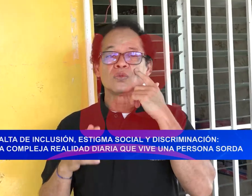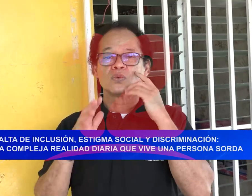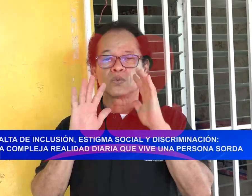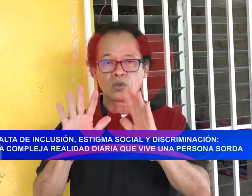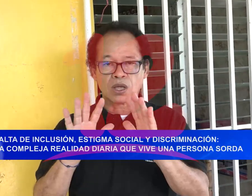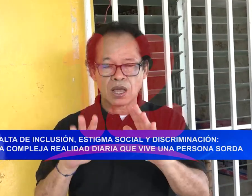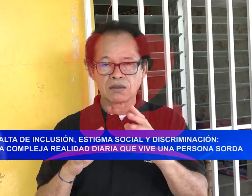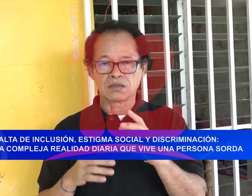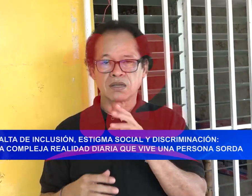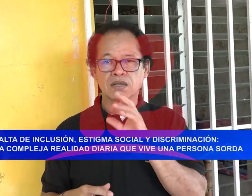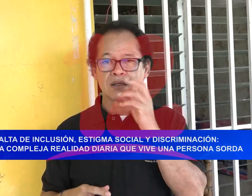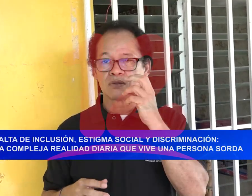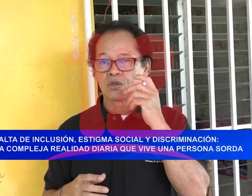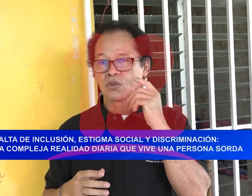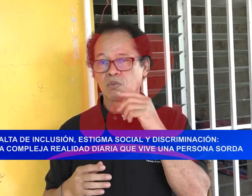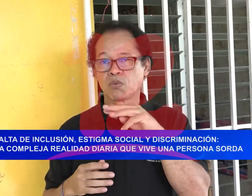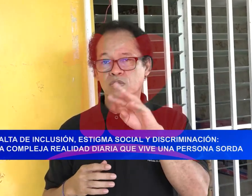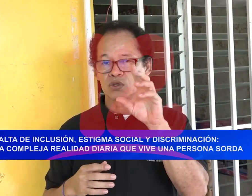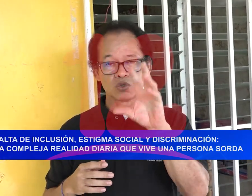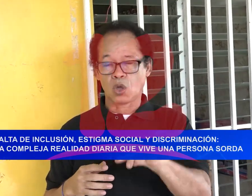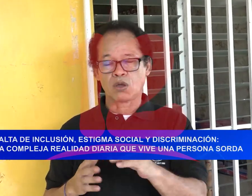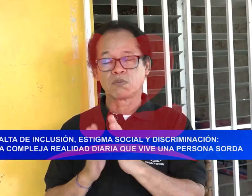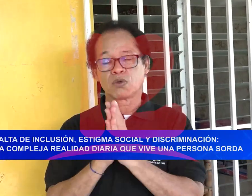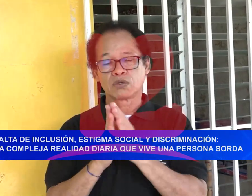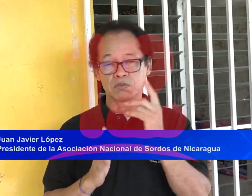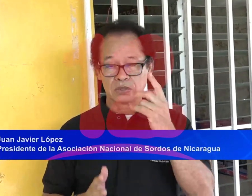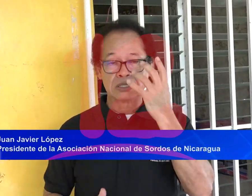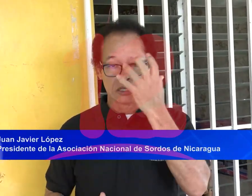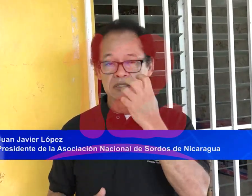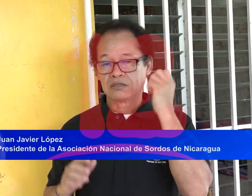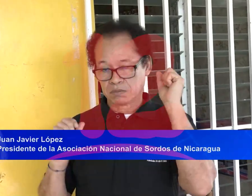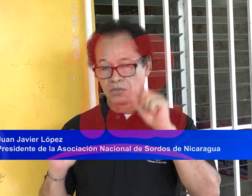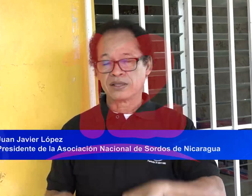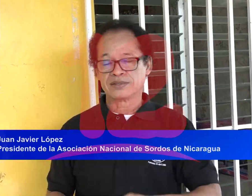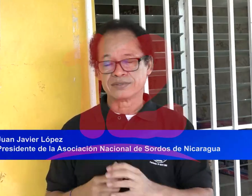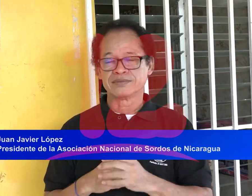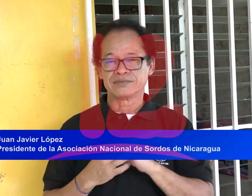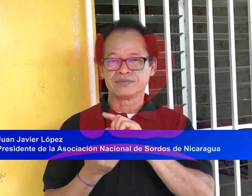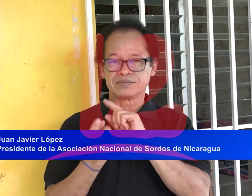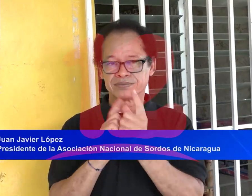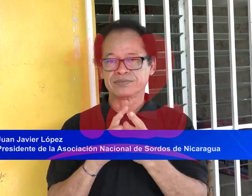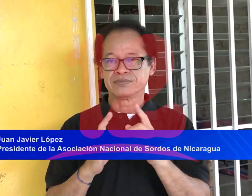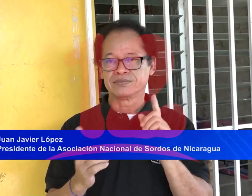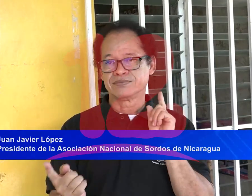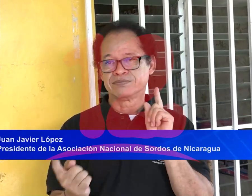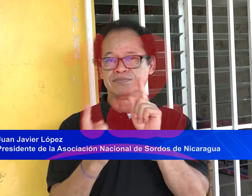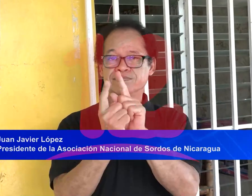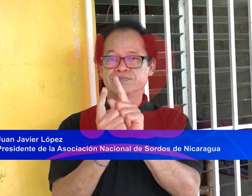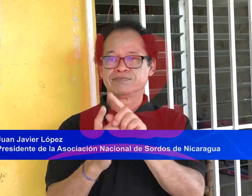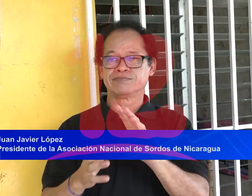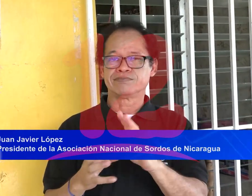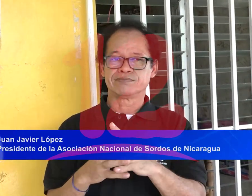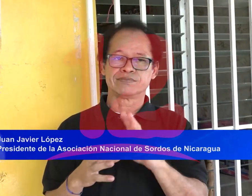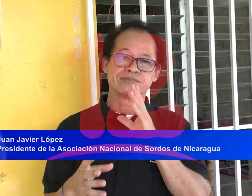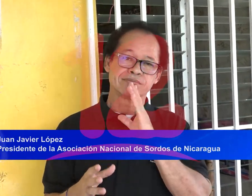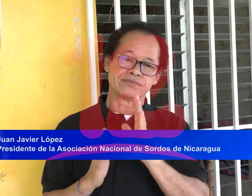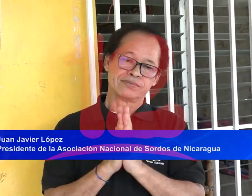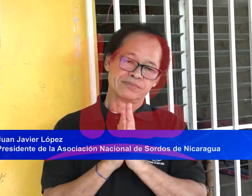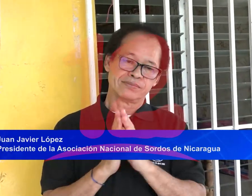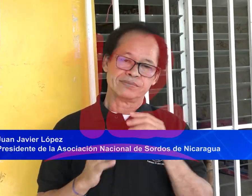es algo por lo que nosotros hemos luchado verdaderamente. Porque nuestro aparato fonético, pues está bien. Lo que a nosotros no nos funciona es el